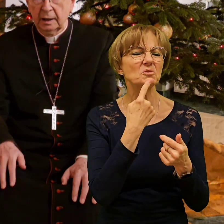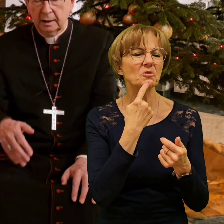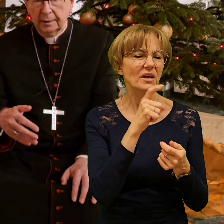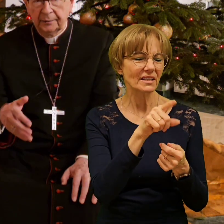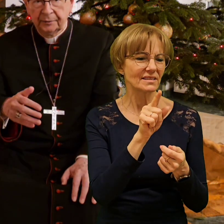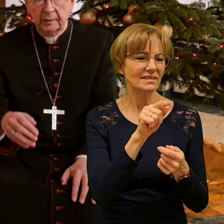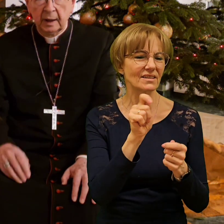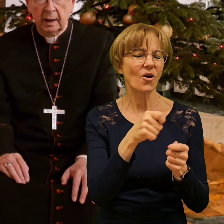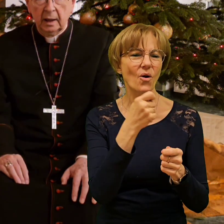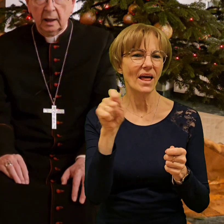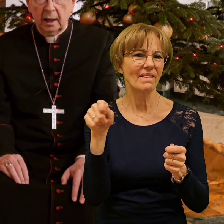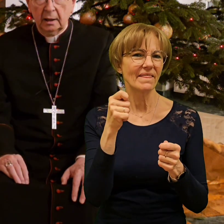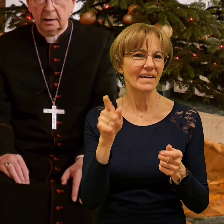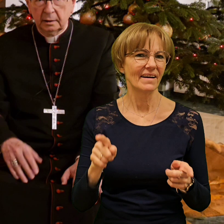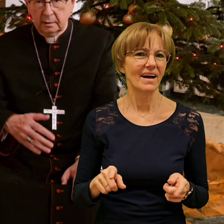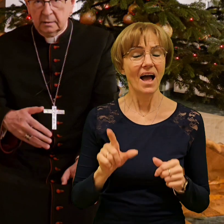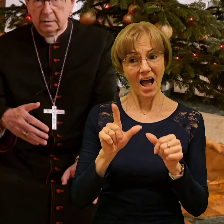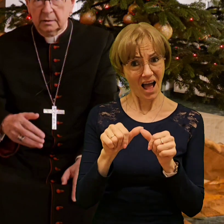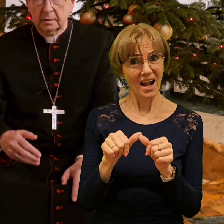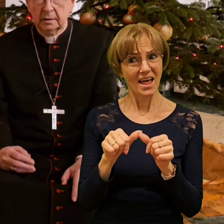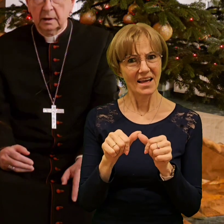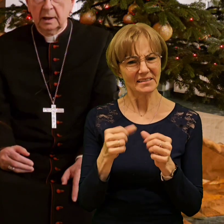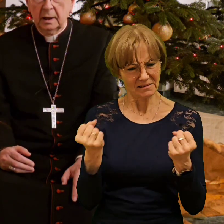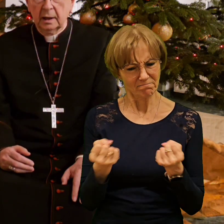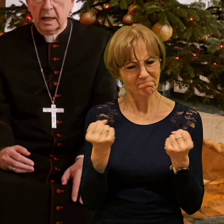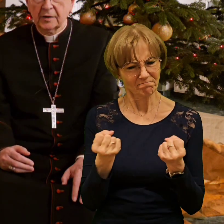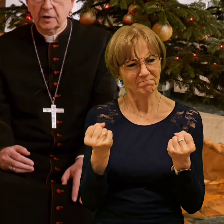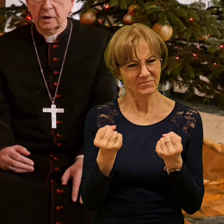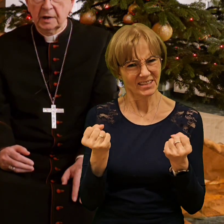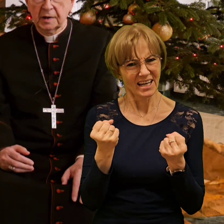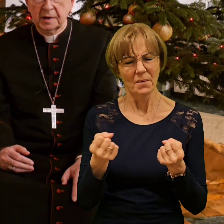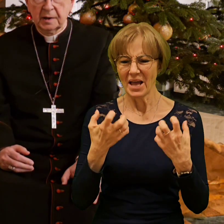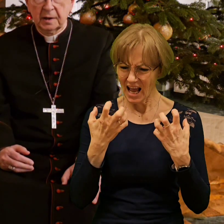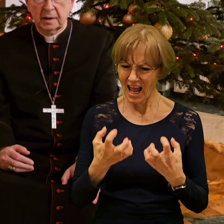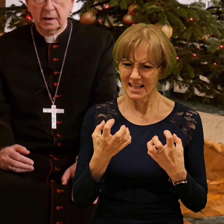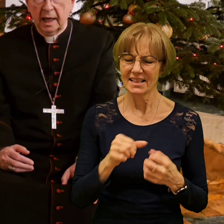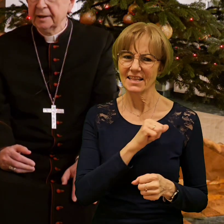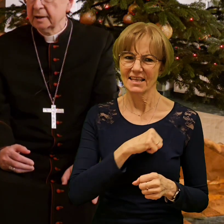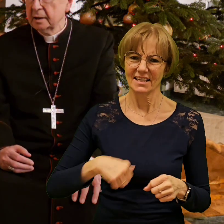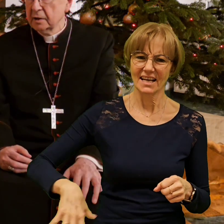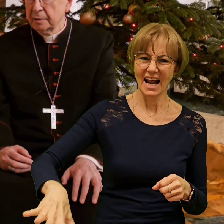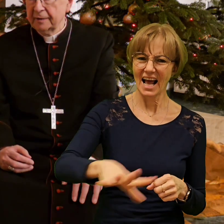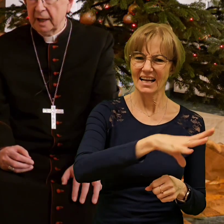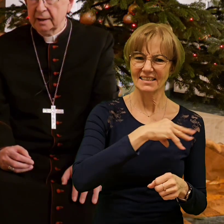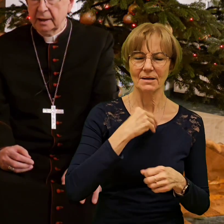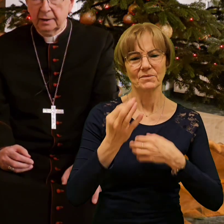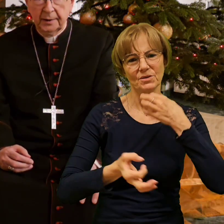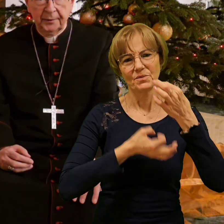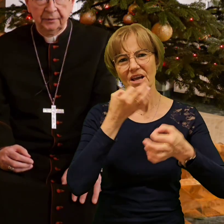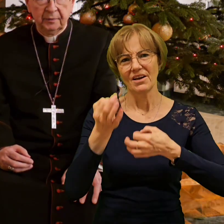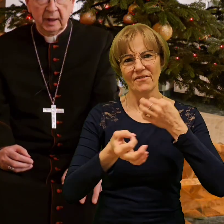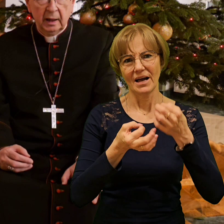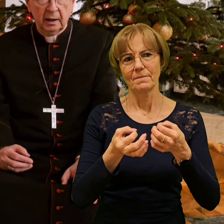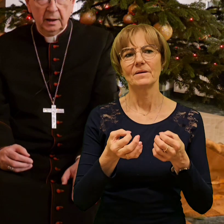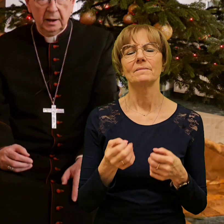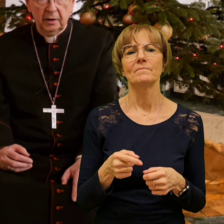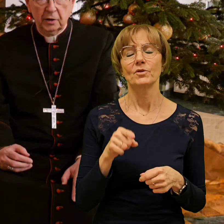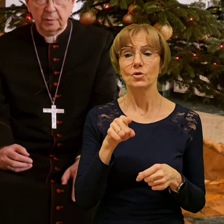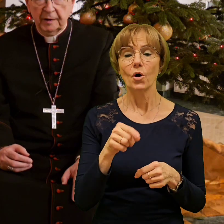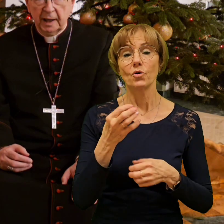każdy jest chętny do śpiewania. I to śpiewanie